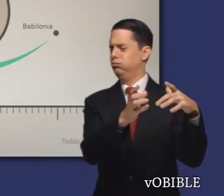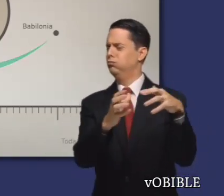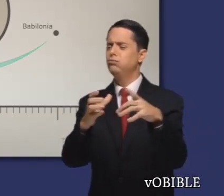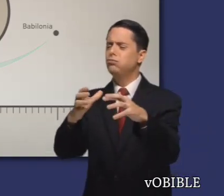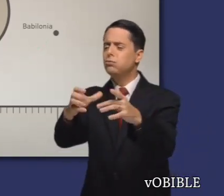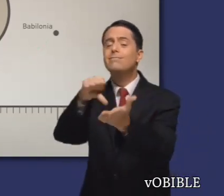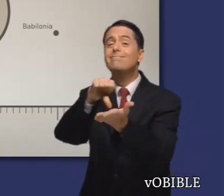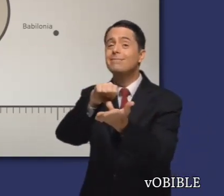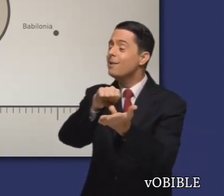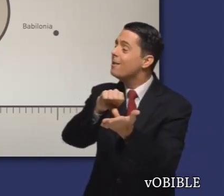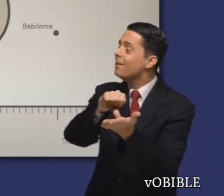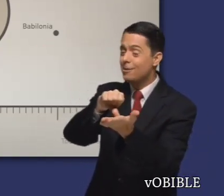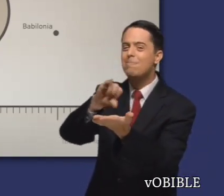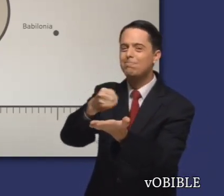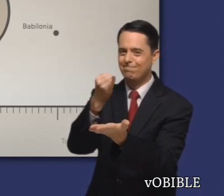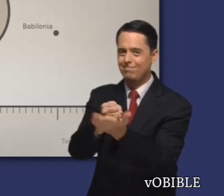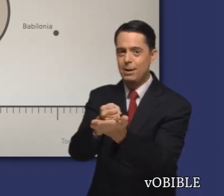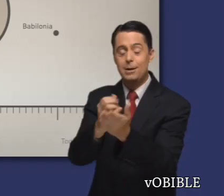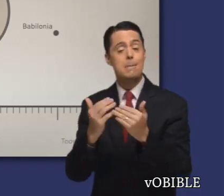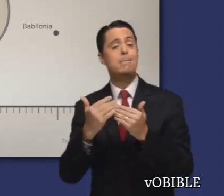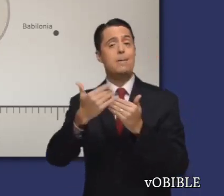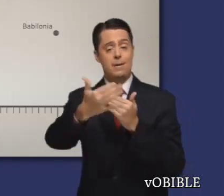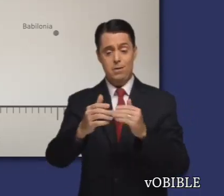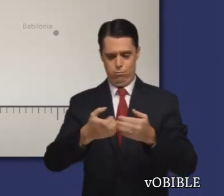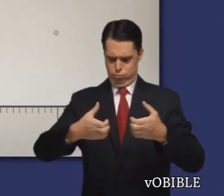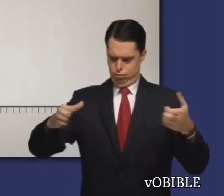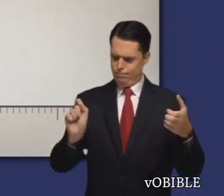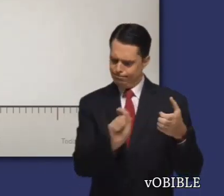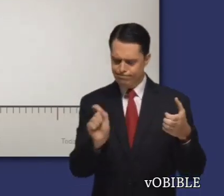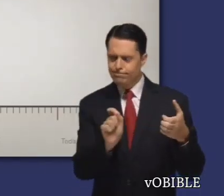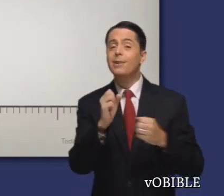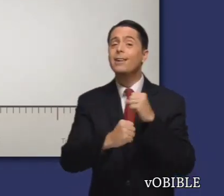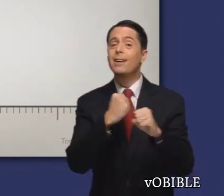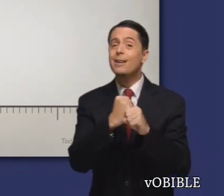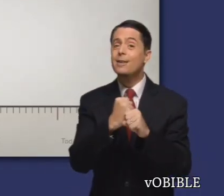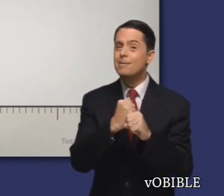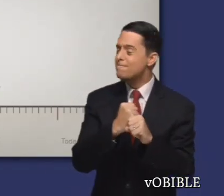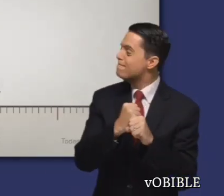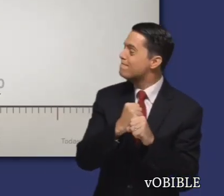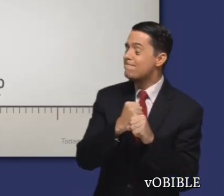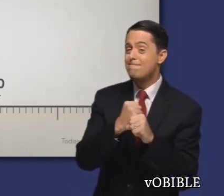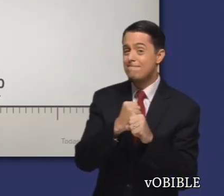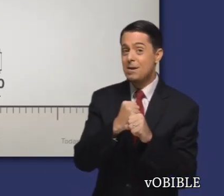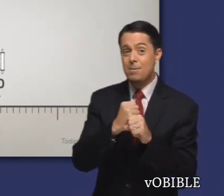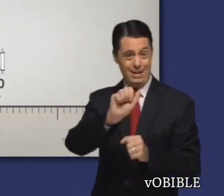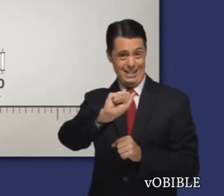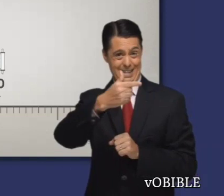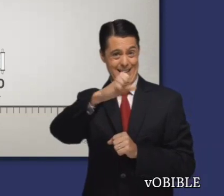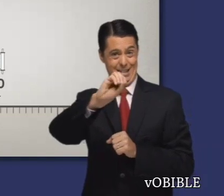hasta Jerusalén, donde más tarde sería profeta. Ageo terminó su libro en el 520.